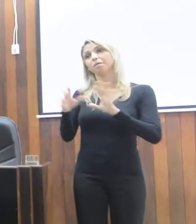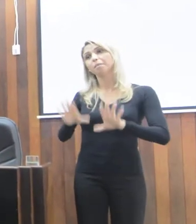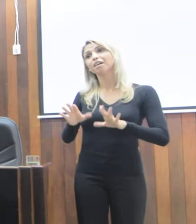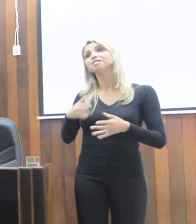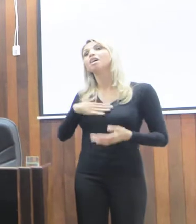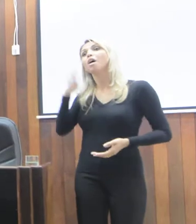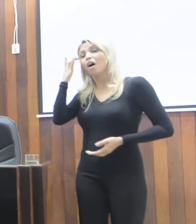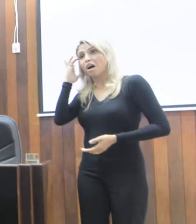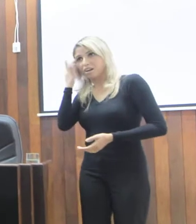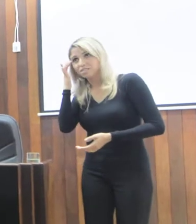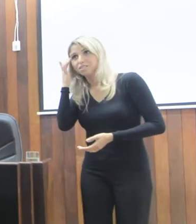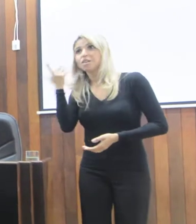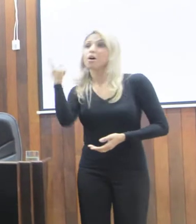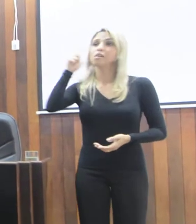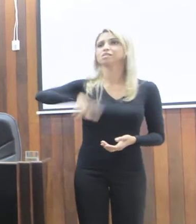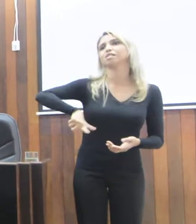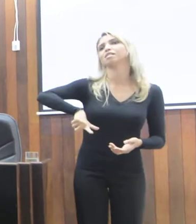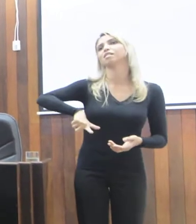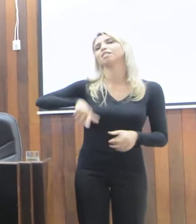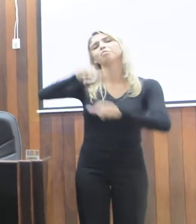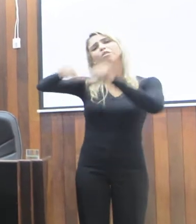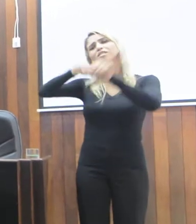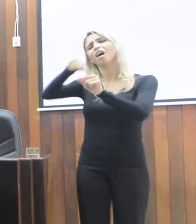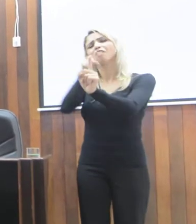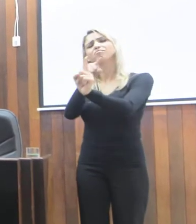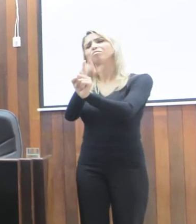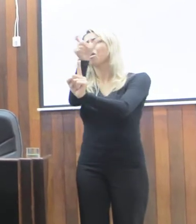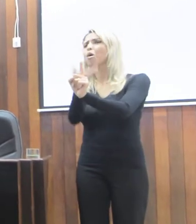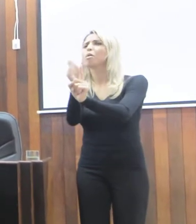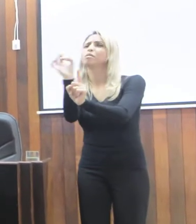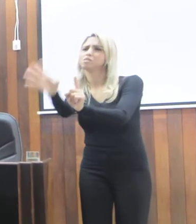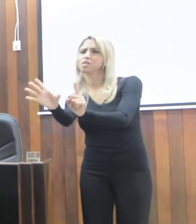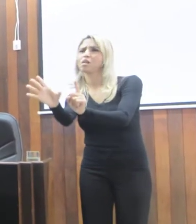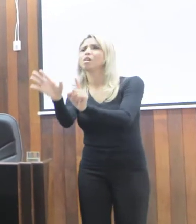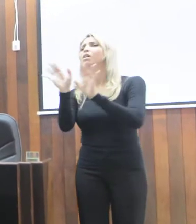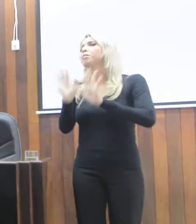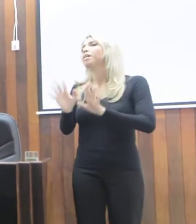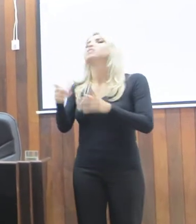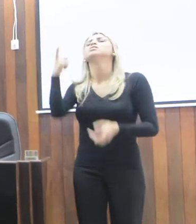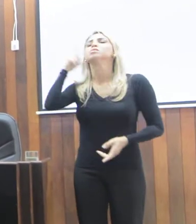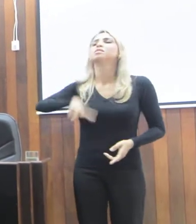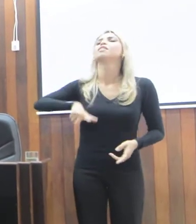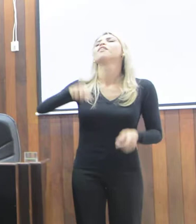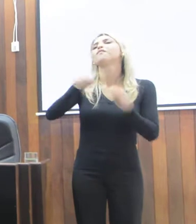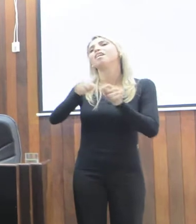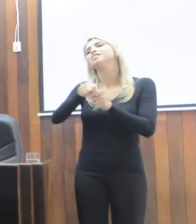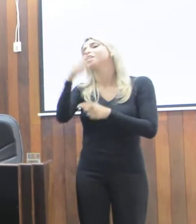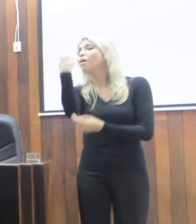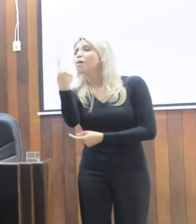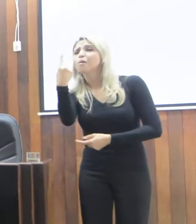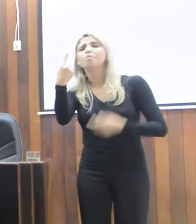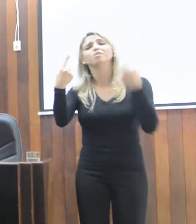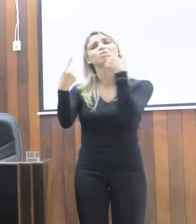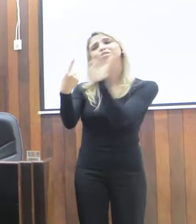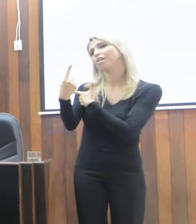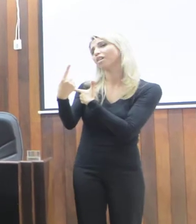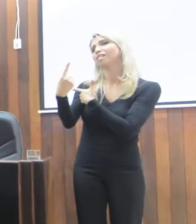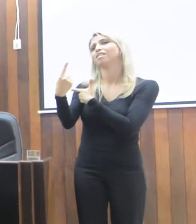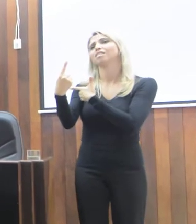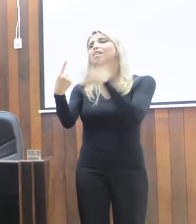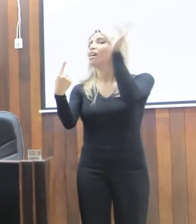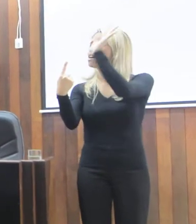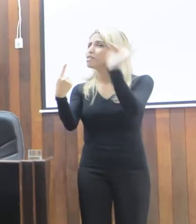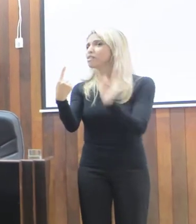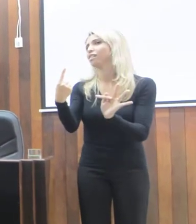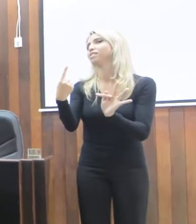conseguir mudar uma pessoa que se crê, se a conseguir fazer uma pessoa sorrir, feliz, se a gente conseguir fazer essa